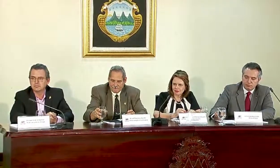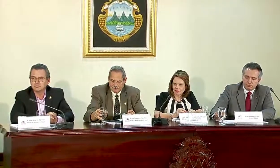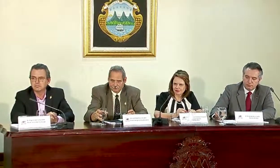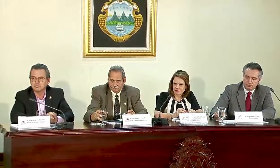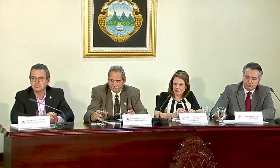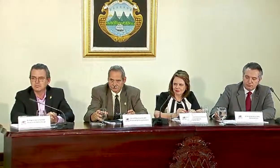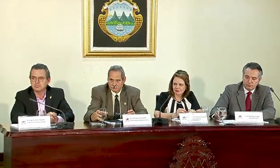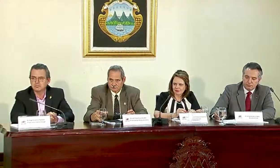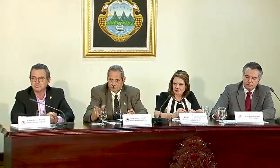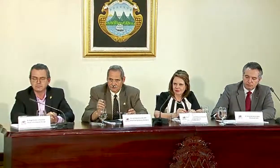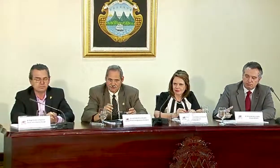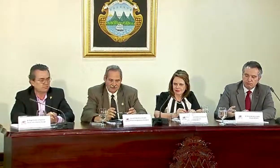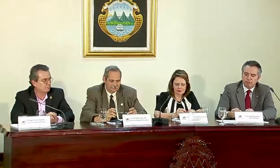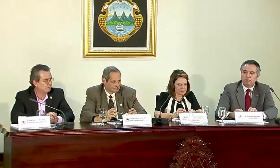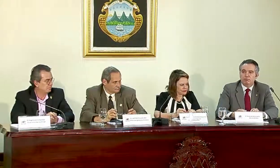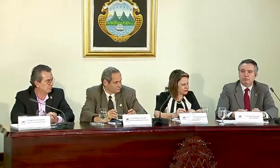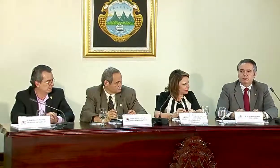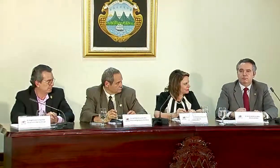el diputado del PAC.